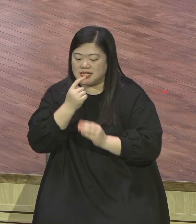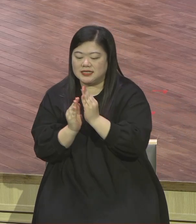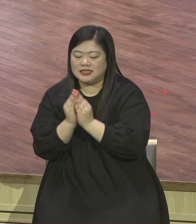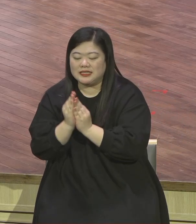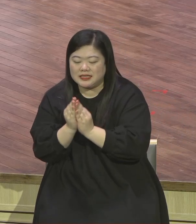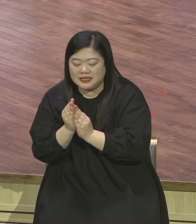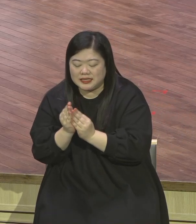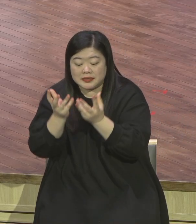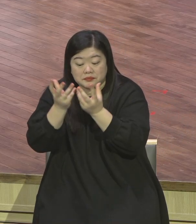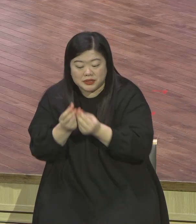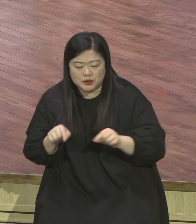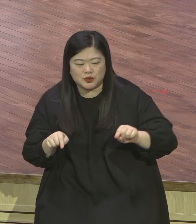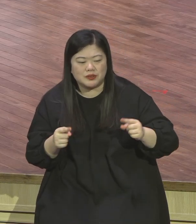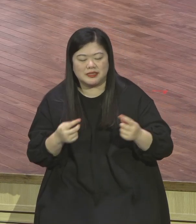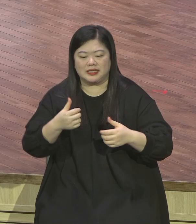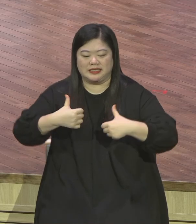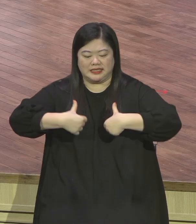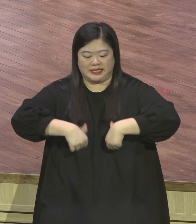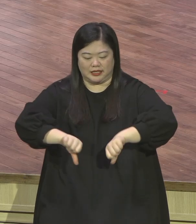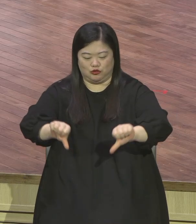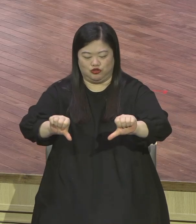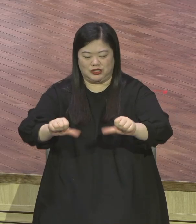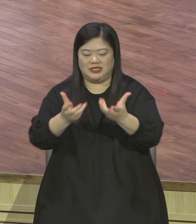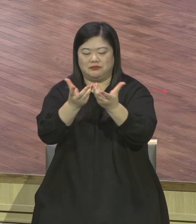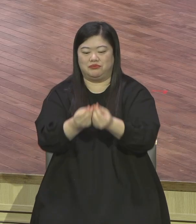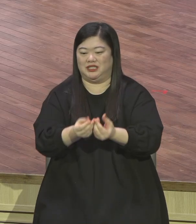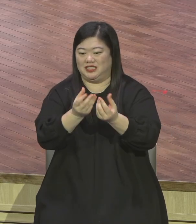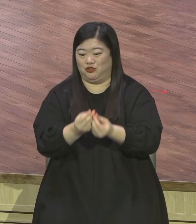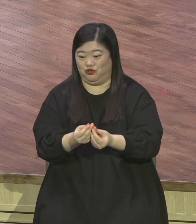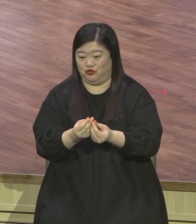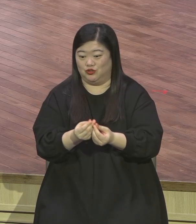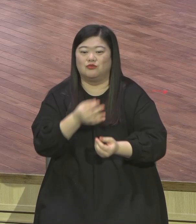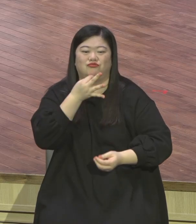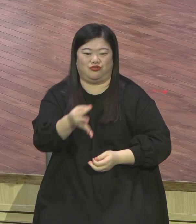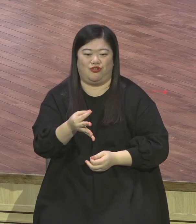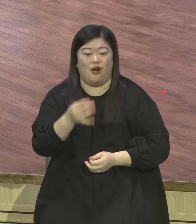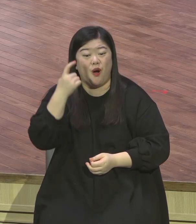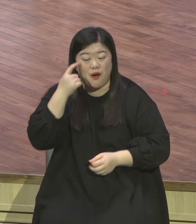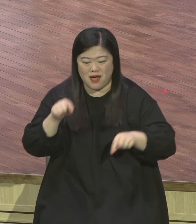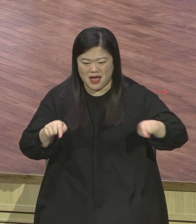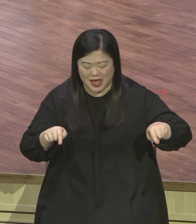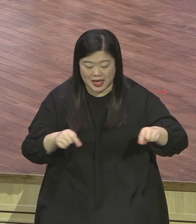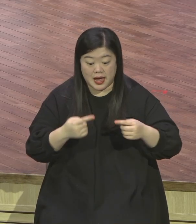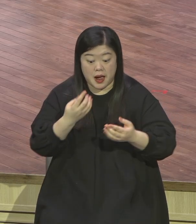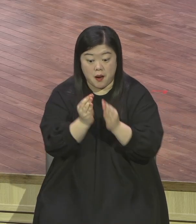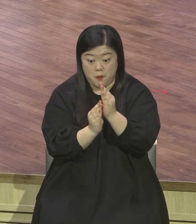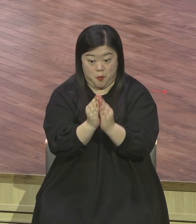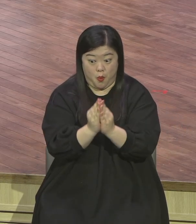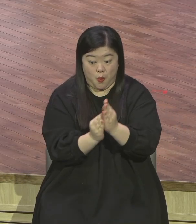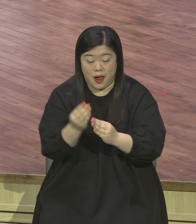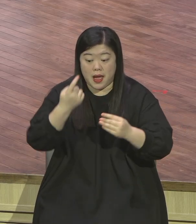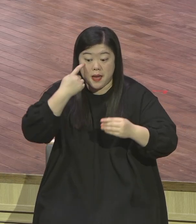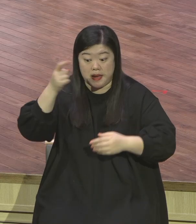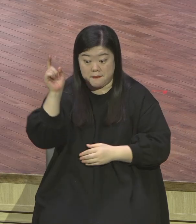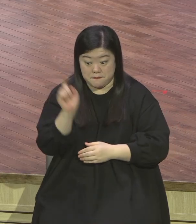지극히 귀하고 소중한 것을 발견해서 기뻐했고